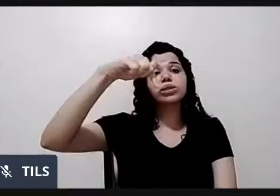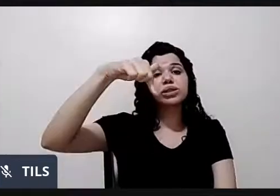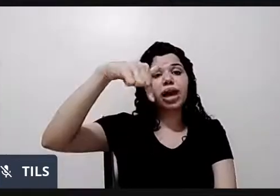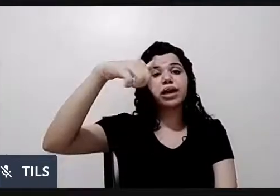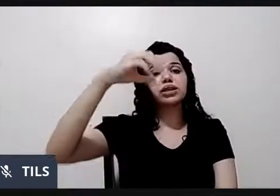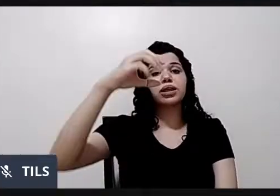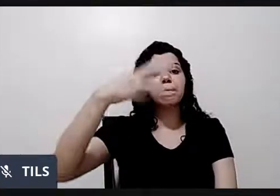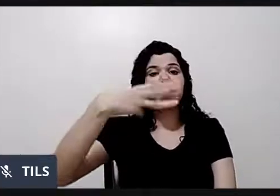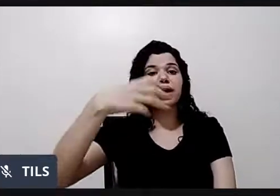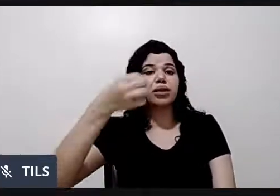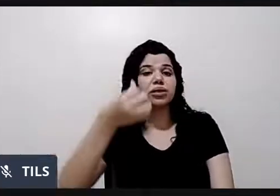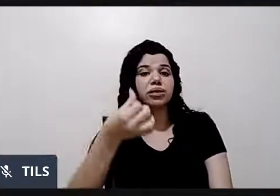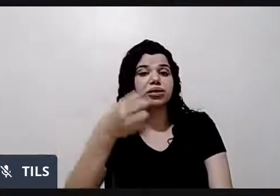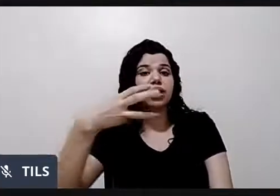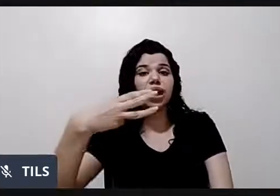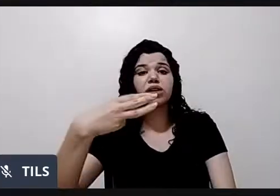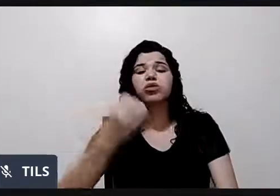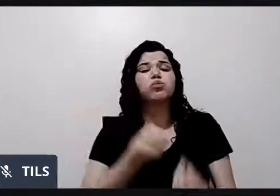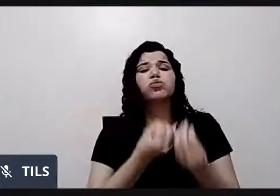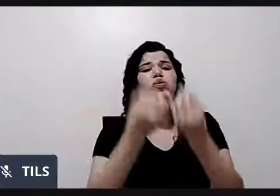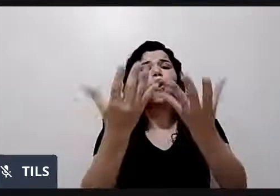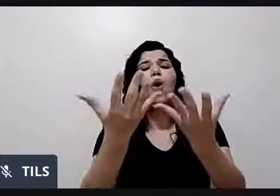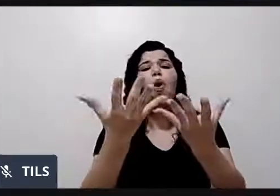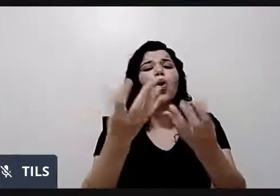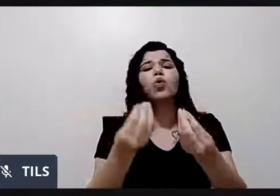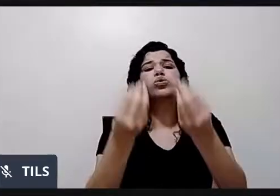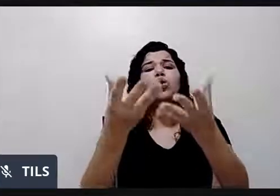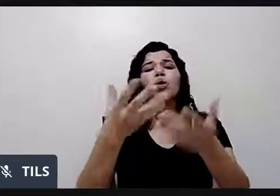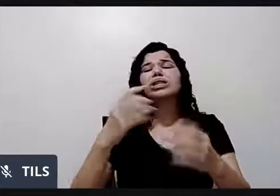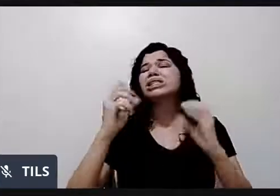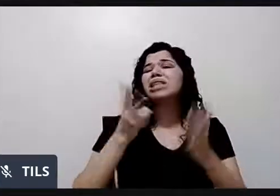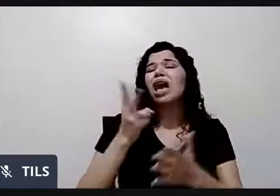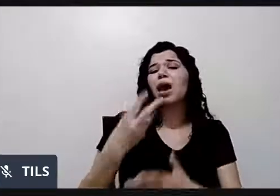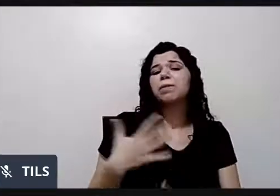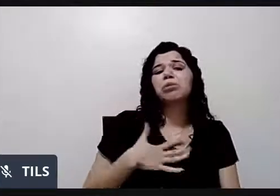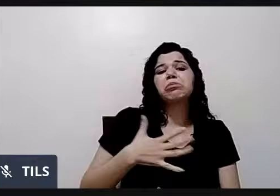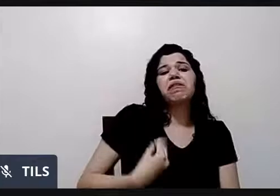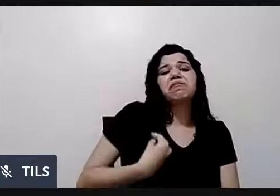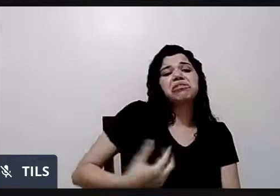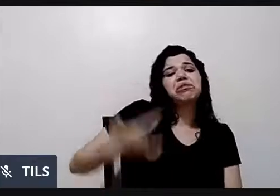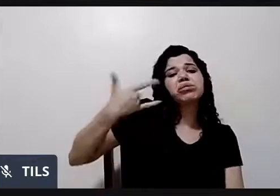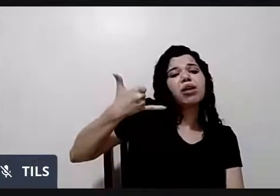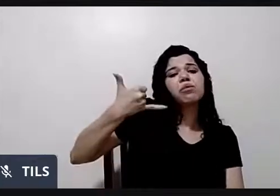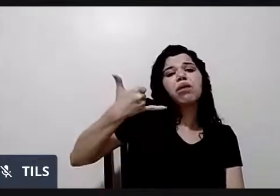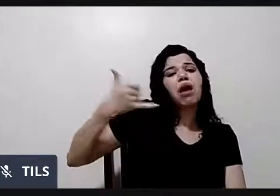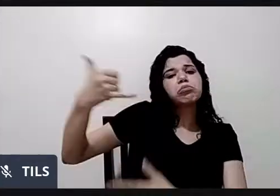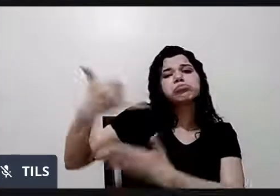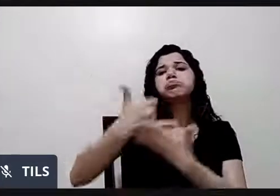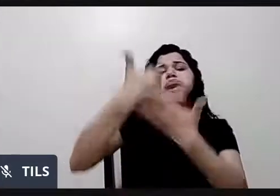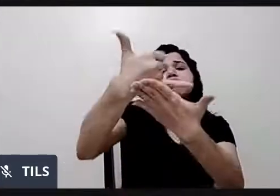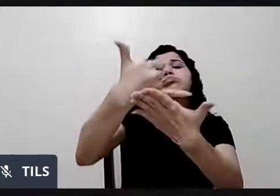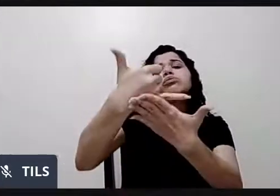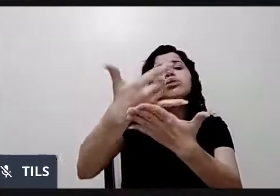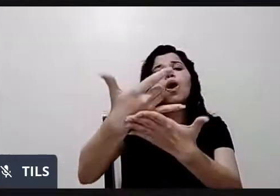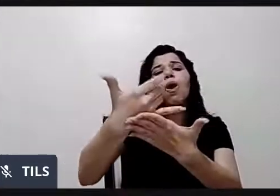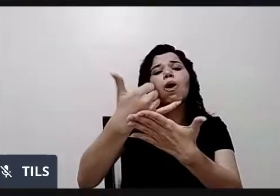quatro. Eu dou desde que eu tenho o celular a minha vida toda. Ninguém faz isso. Se eu estiver interessado em fazer...